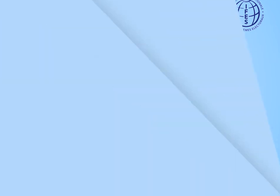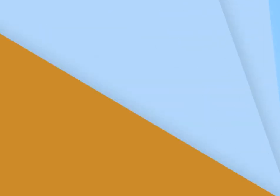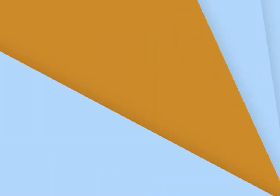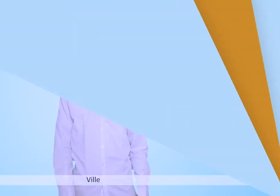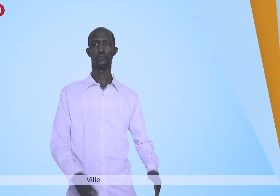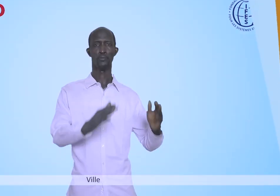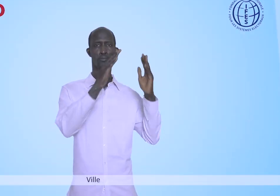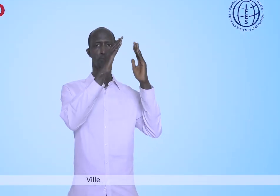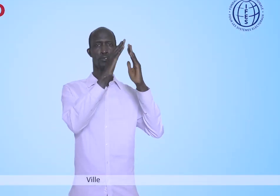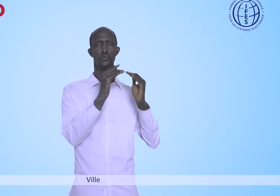Ville